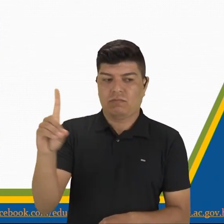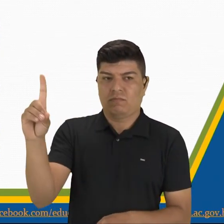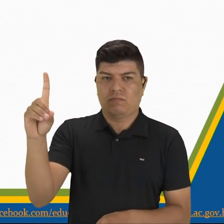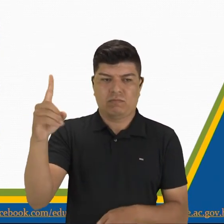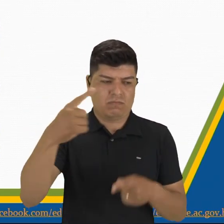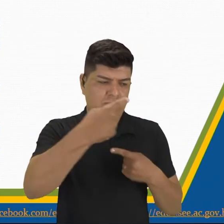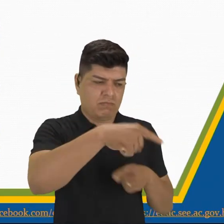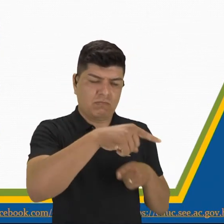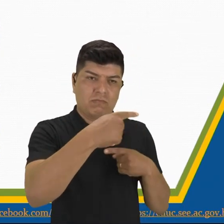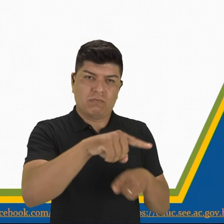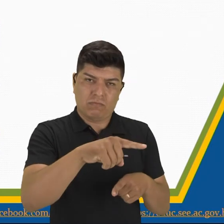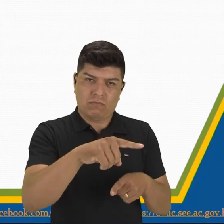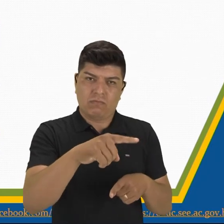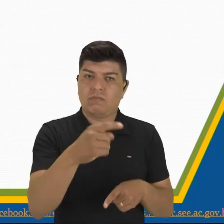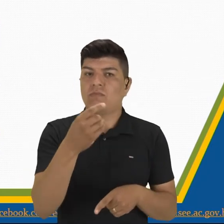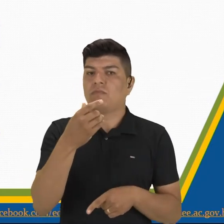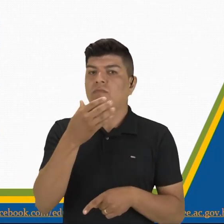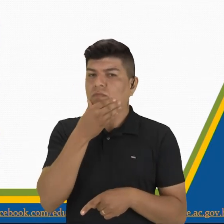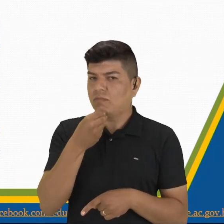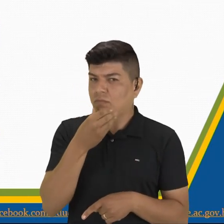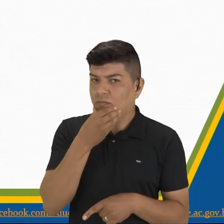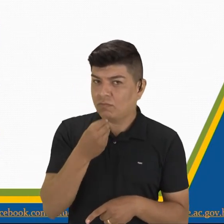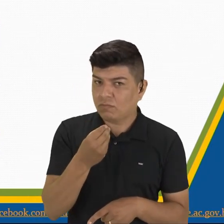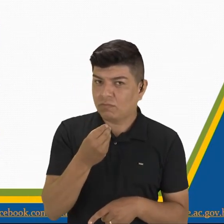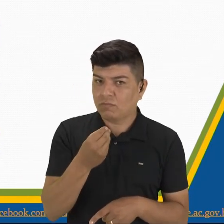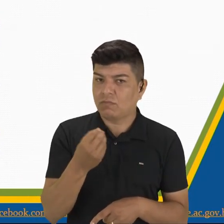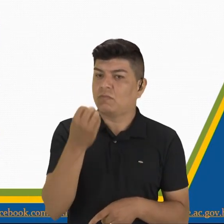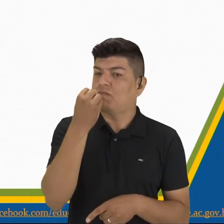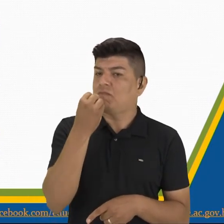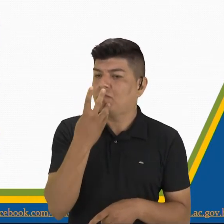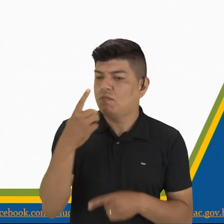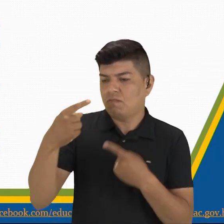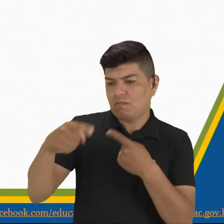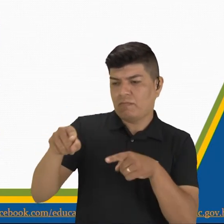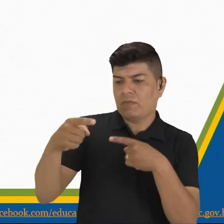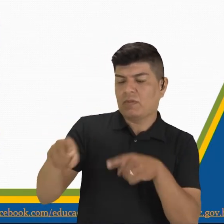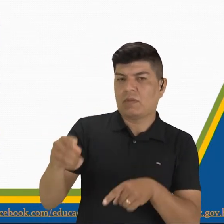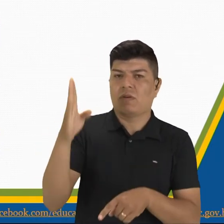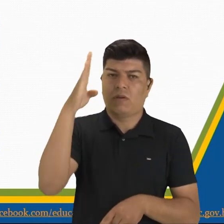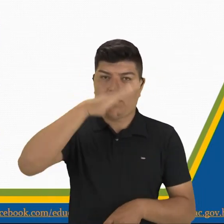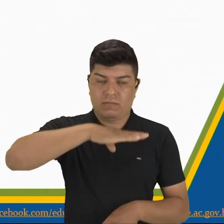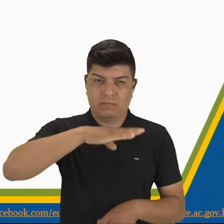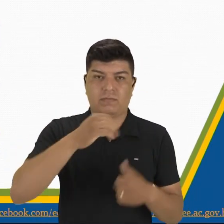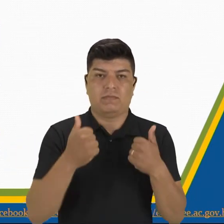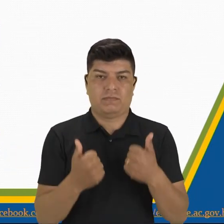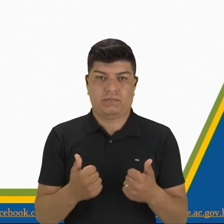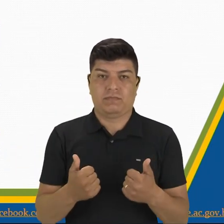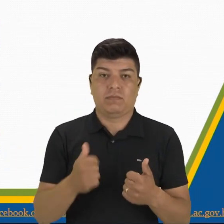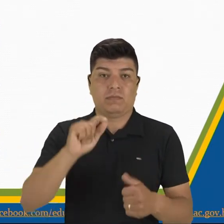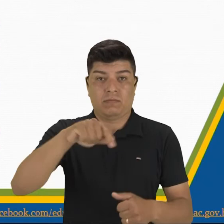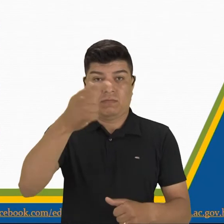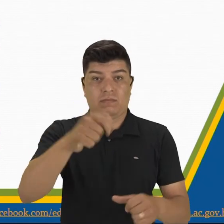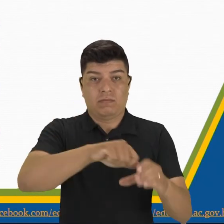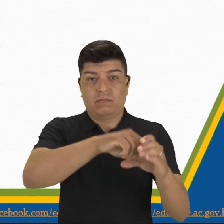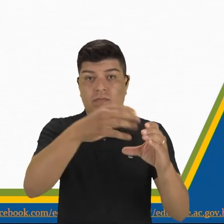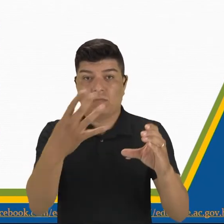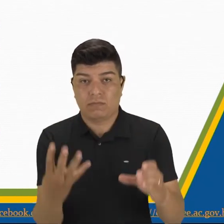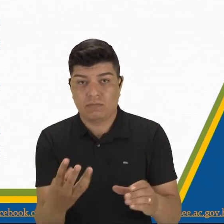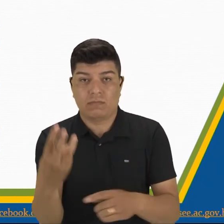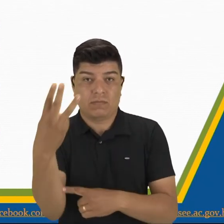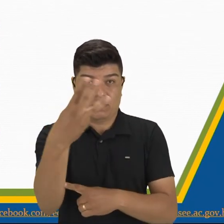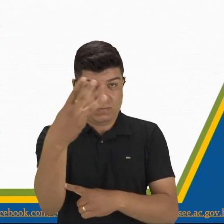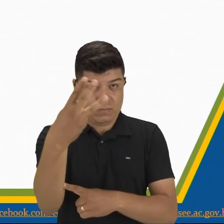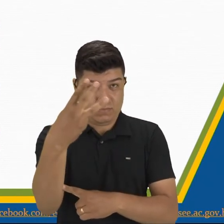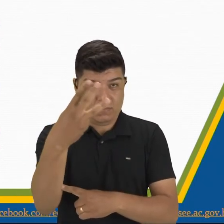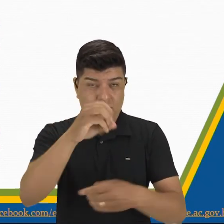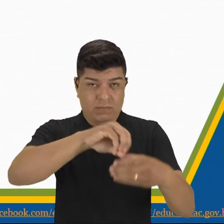el bien contra el mal, ¿ok? Esa es otra característica. Tercera